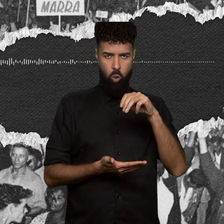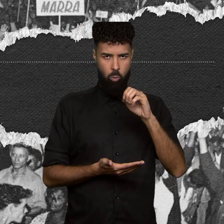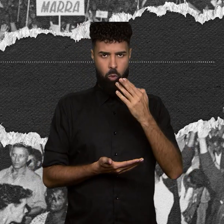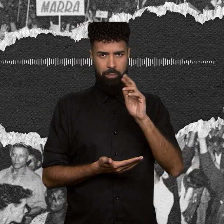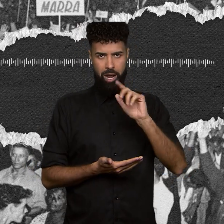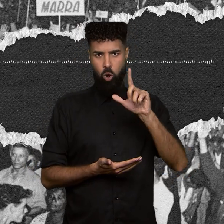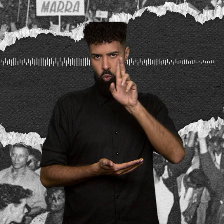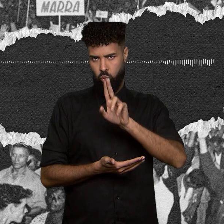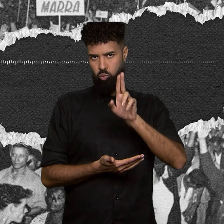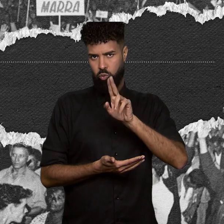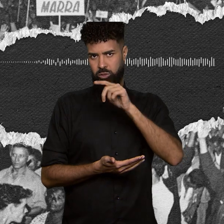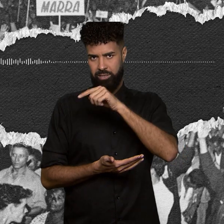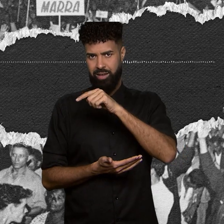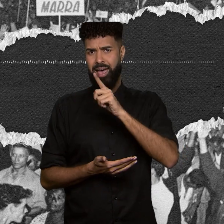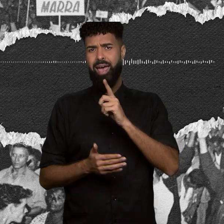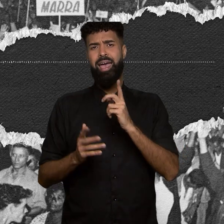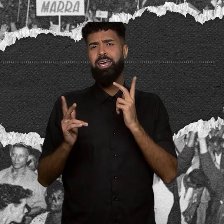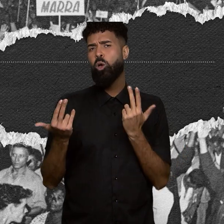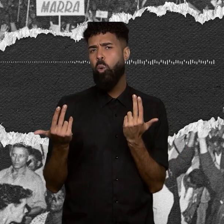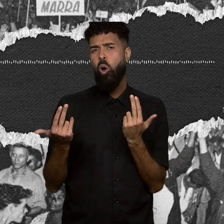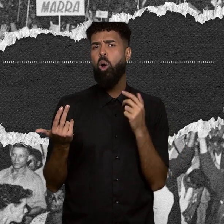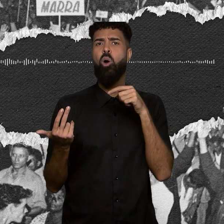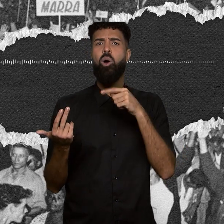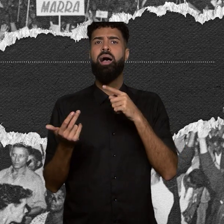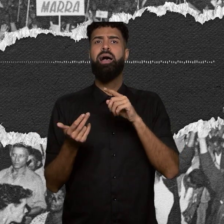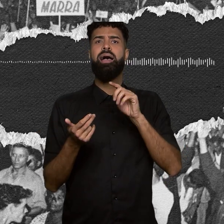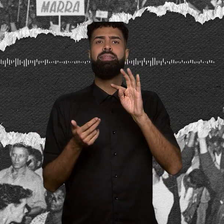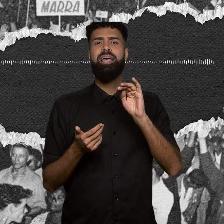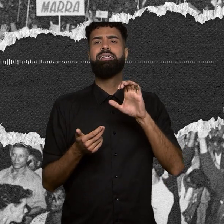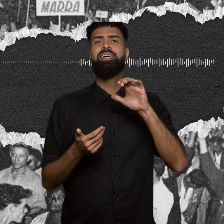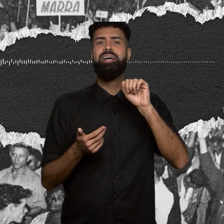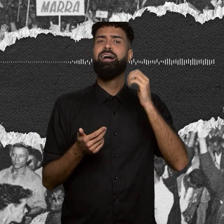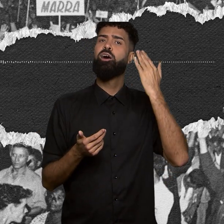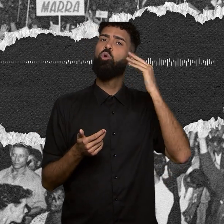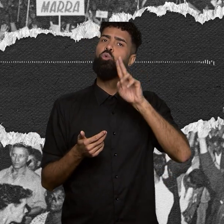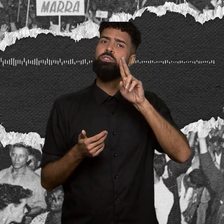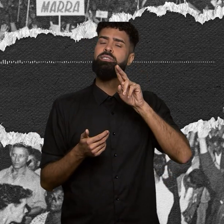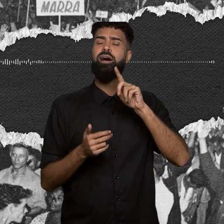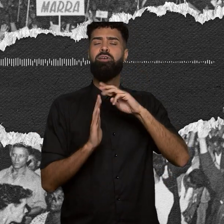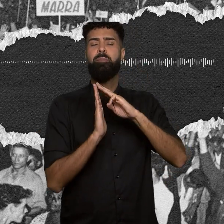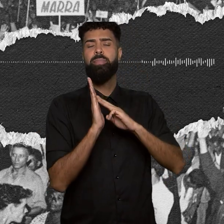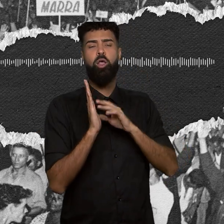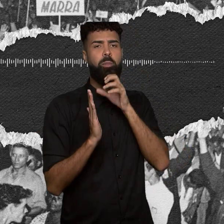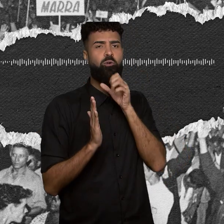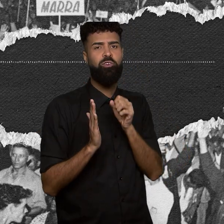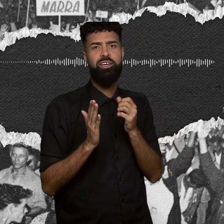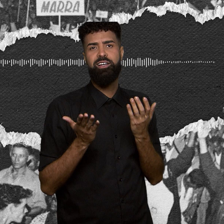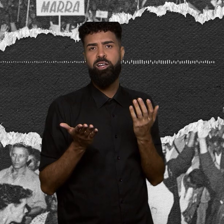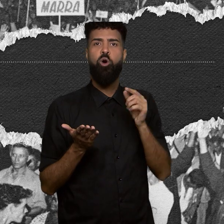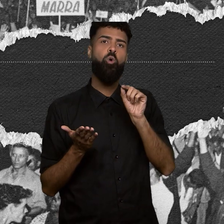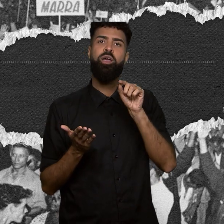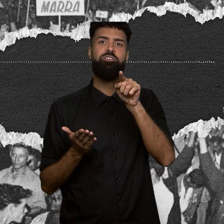adotou era a mesma técnica que a gente utilizava no meio do Paulo Freire. Ou seja, você pega uma palavra-chave,